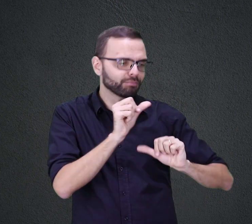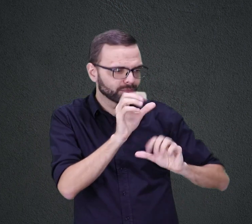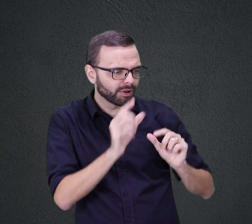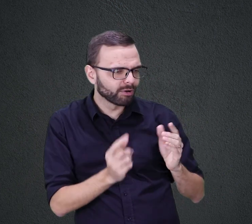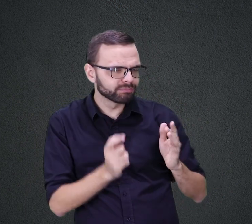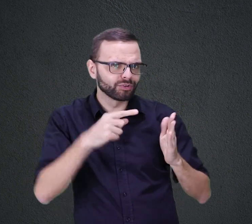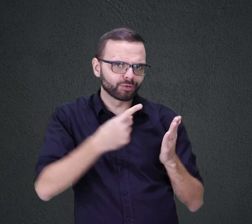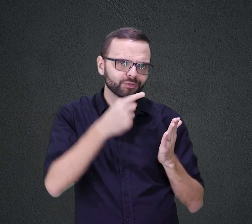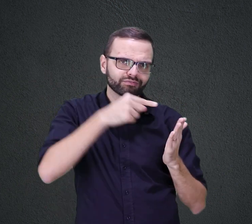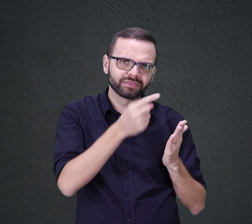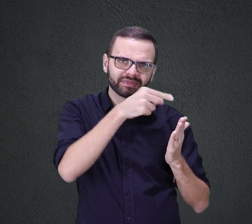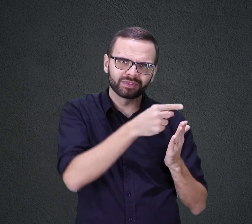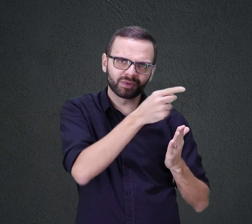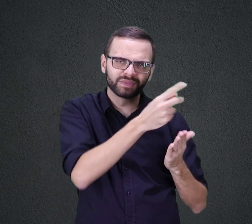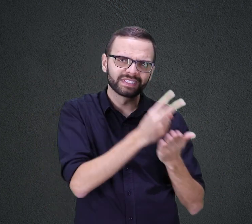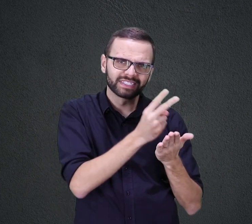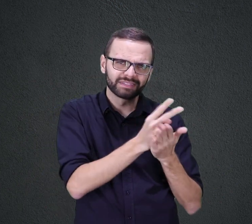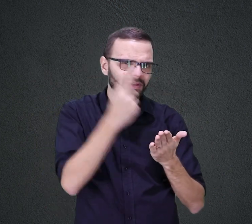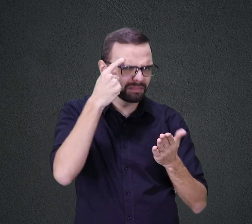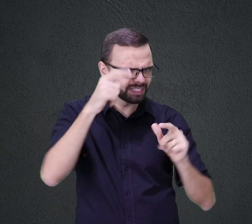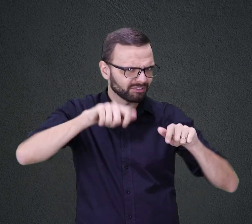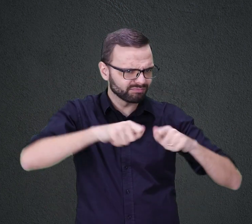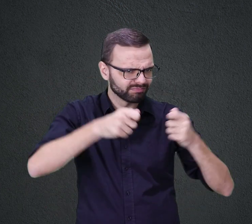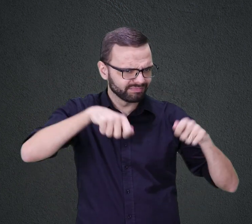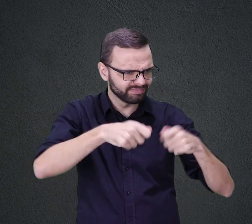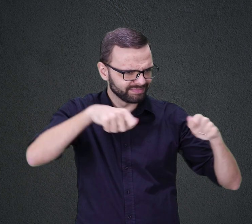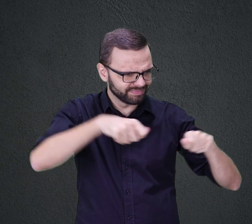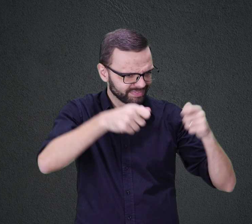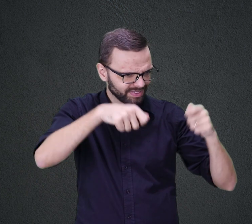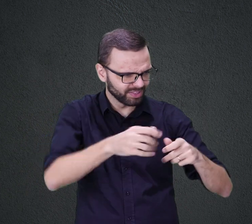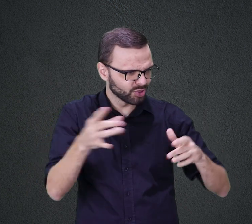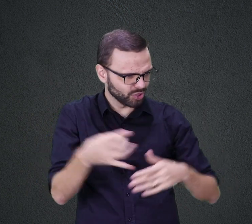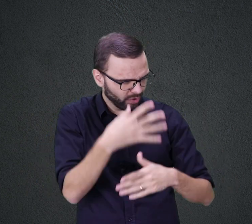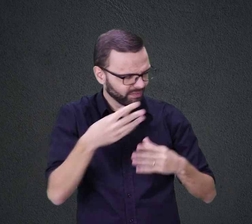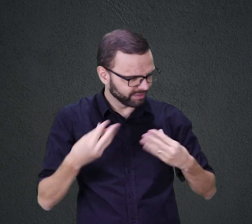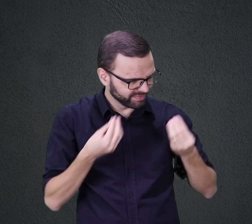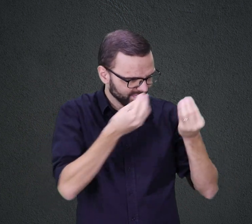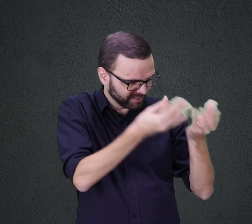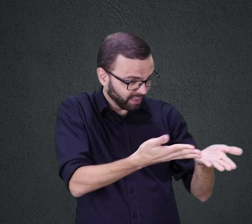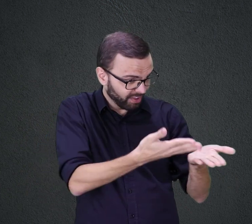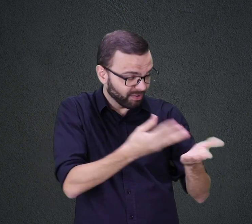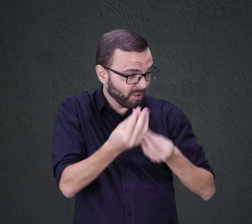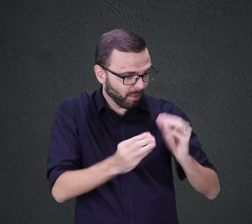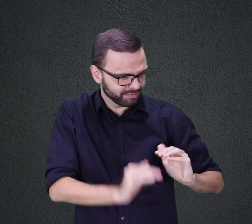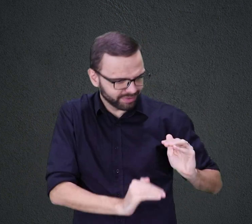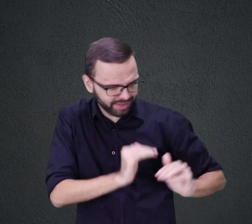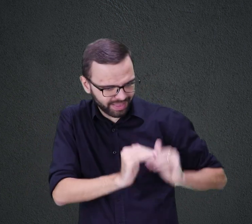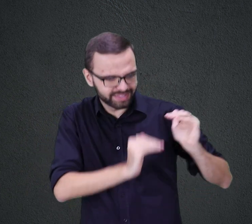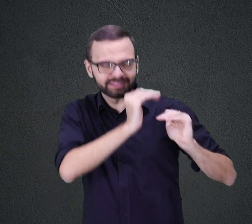IMAGINANDO ENQUANTO COSTURAVA A ROUPA NOVA O QUANTO ELE TERIA CRESCIDO QUE NOVAS HABILIDADES